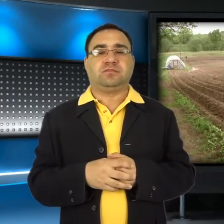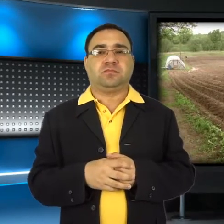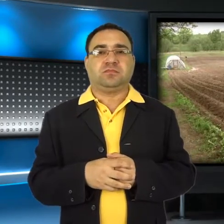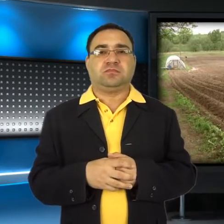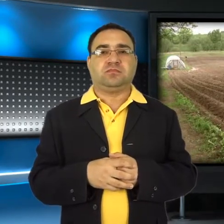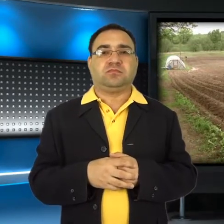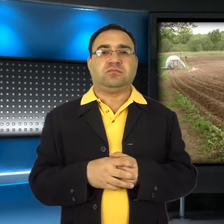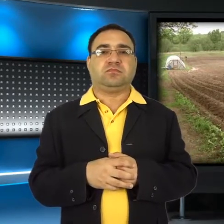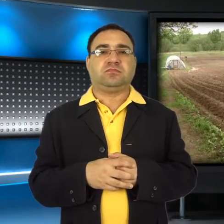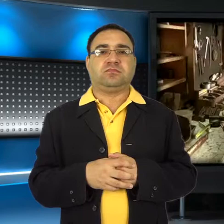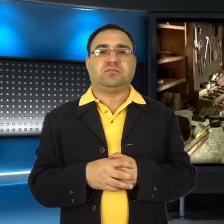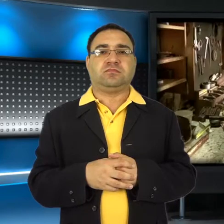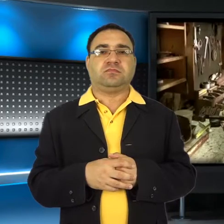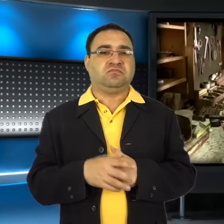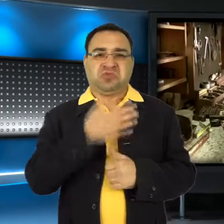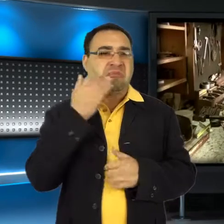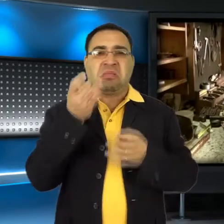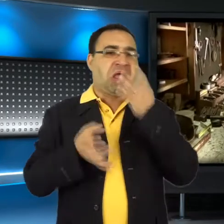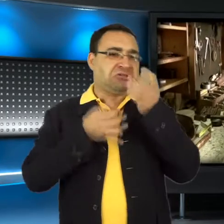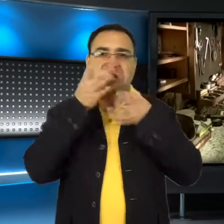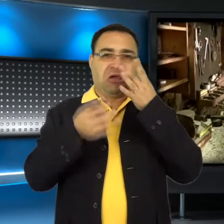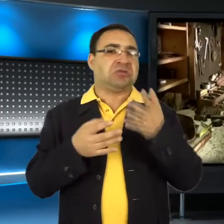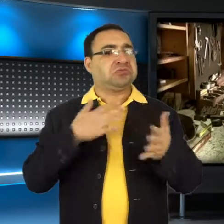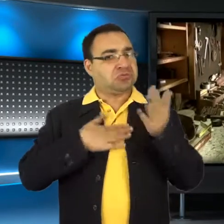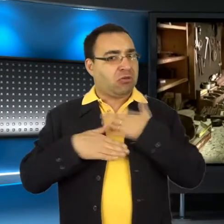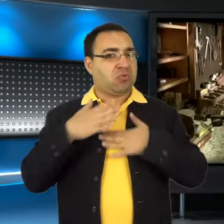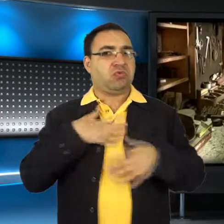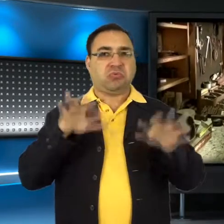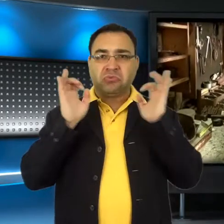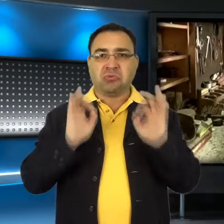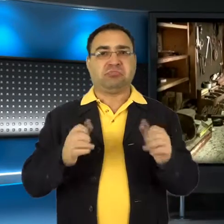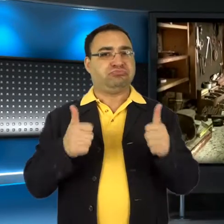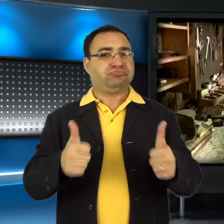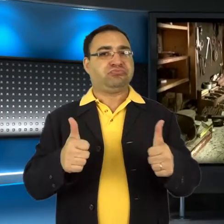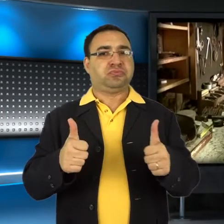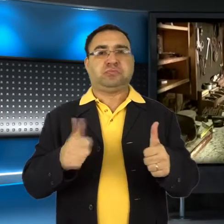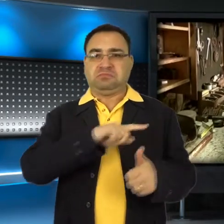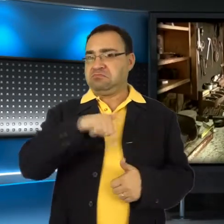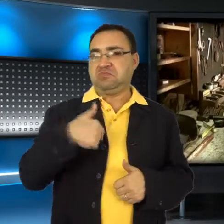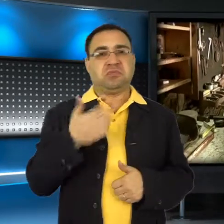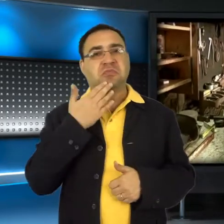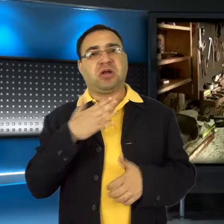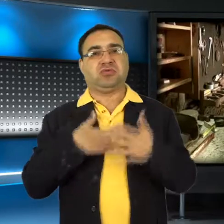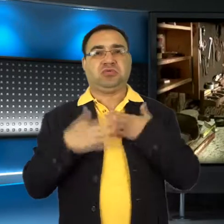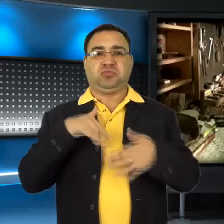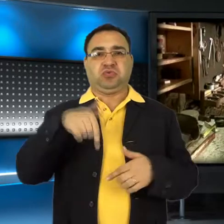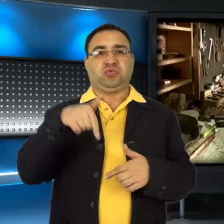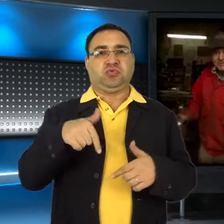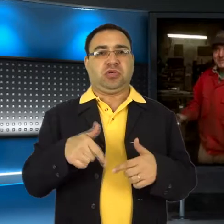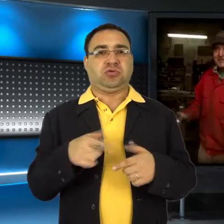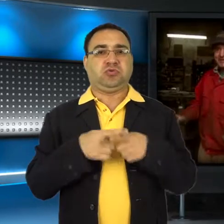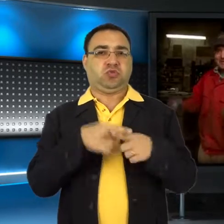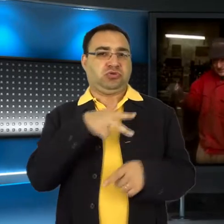Także ja uważam, że... Nikt nie narzeka. Właśnie, nikt nie narzeka i... Wręcz przeciwnie, jest dobrze, tak jak dla nas, to jest